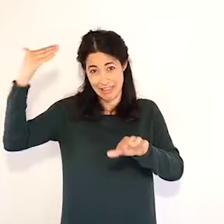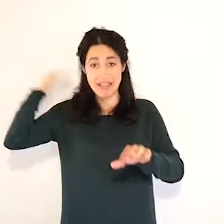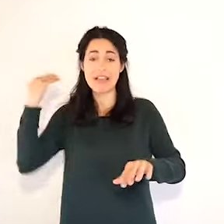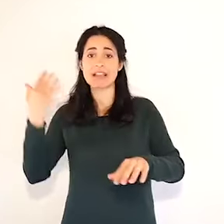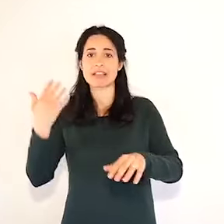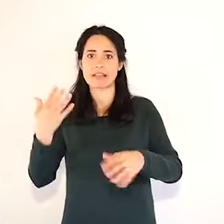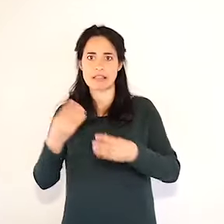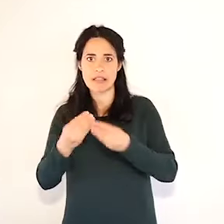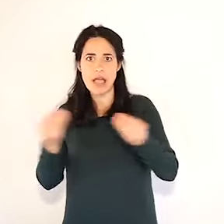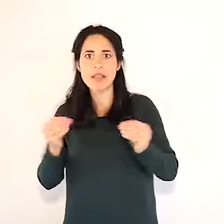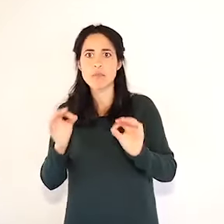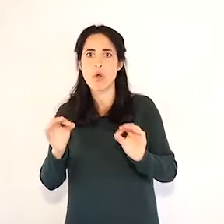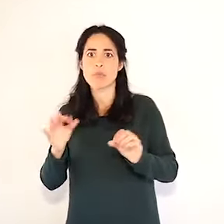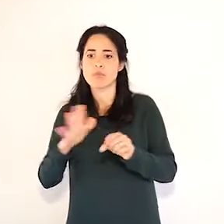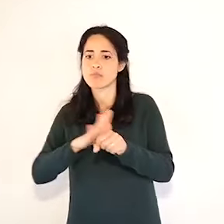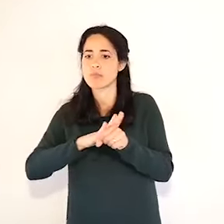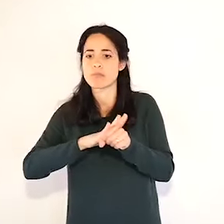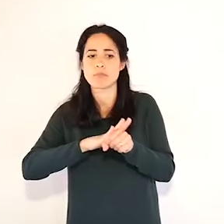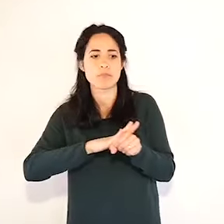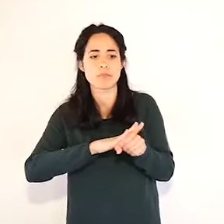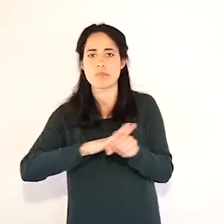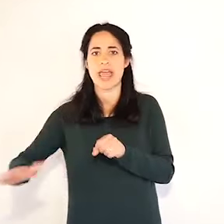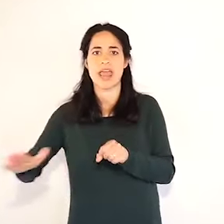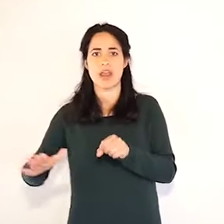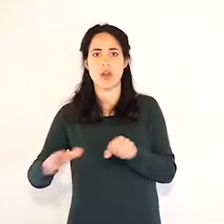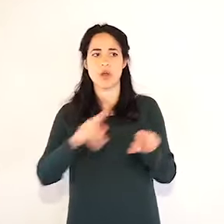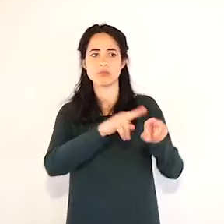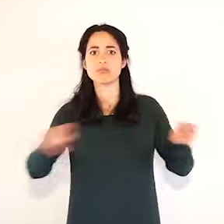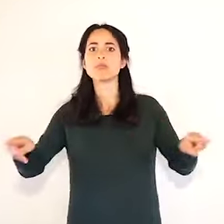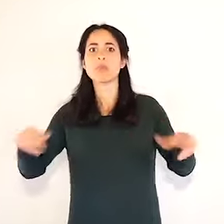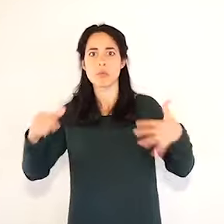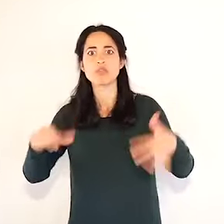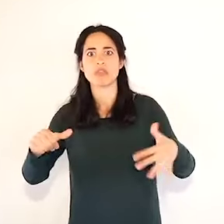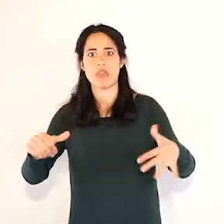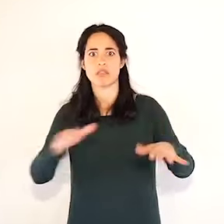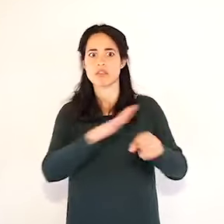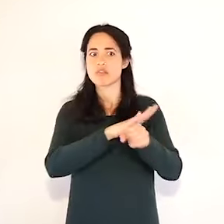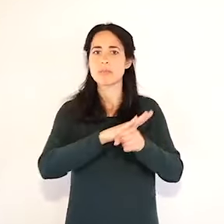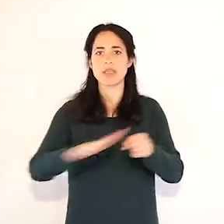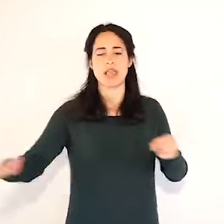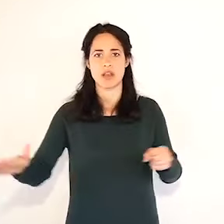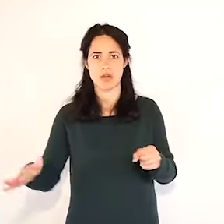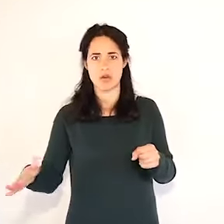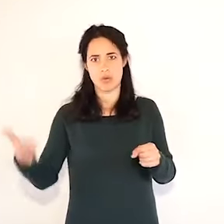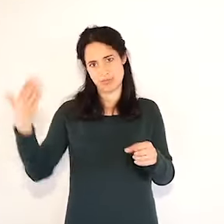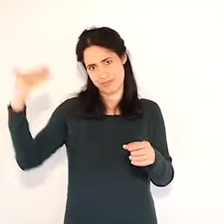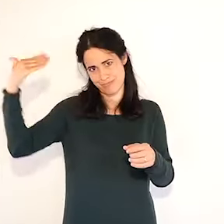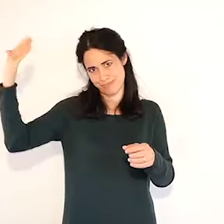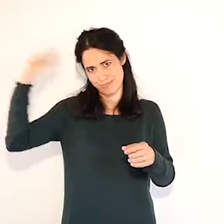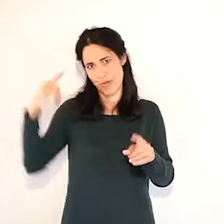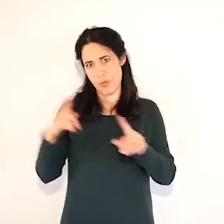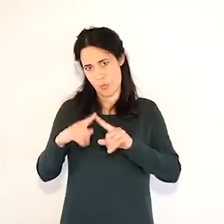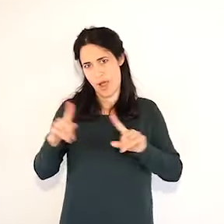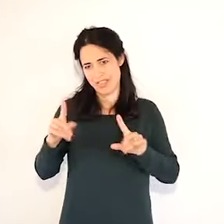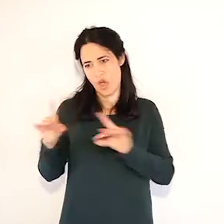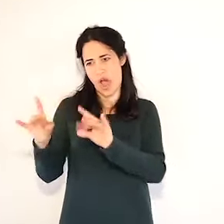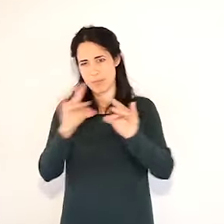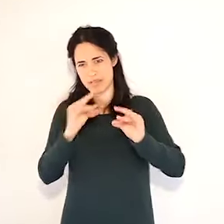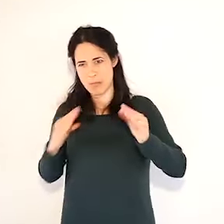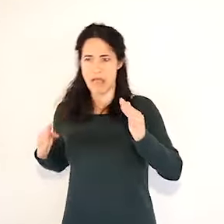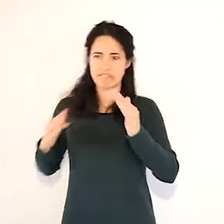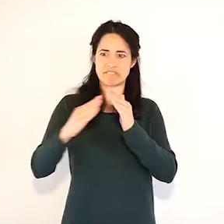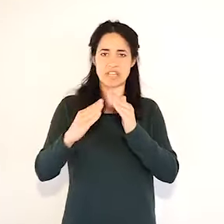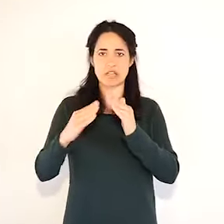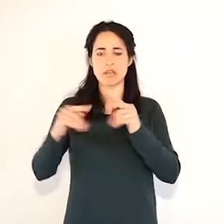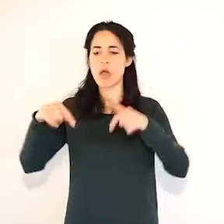a 16 complessivamente con un'occupazione del 100% e abbiamo oggi